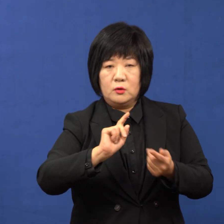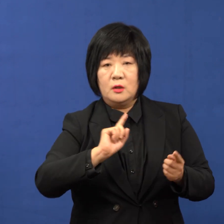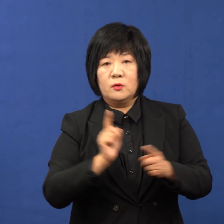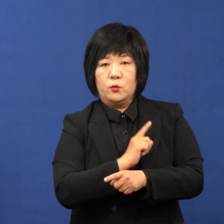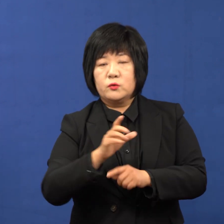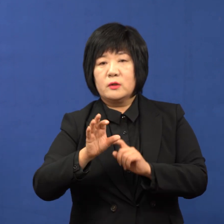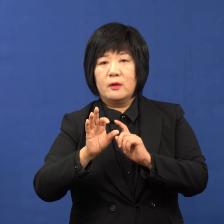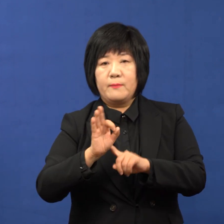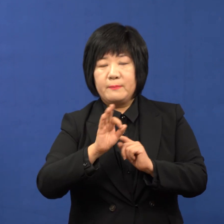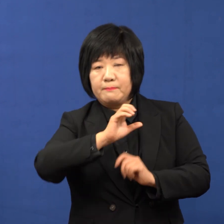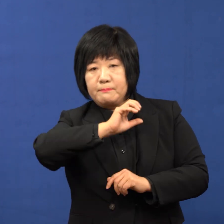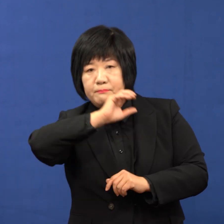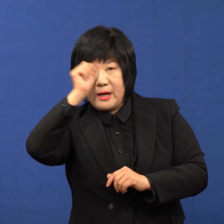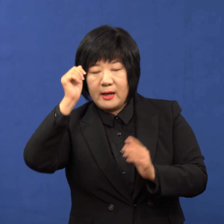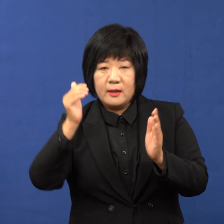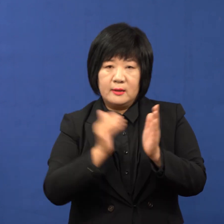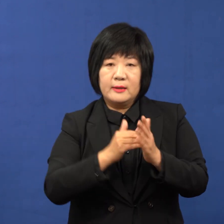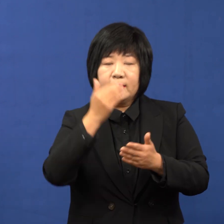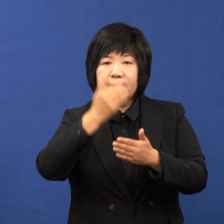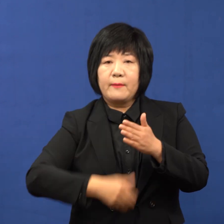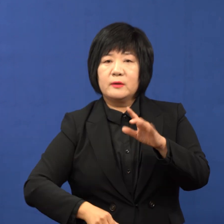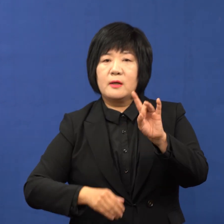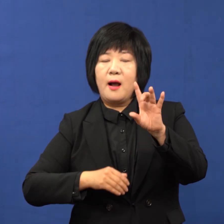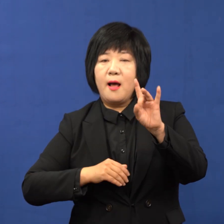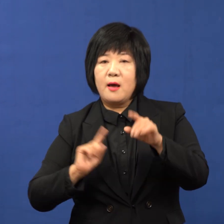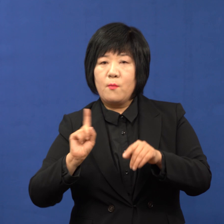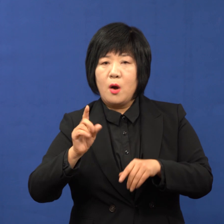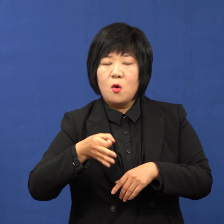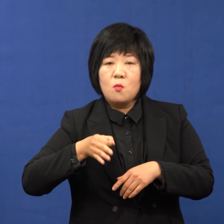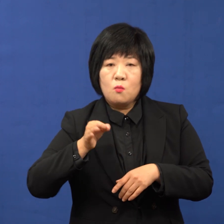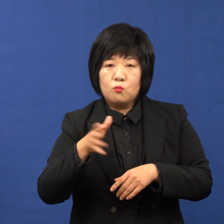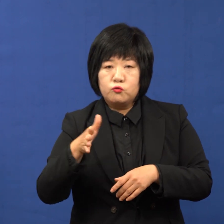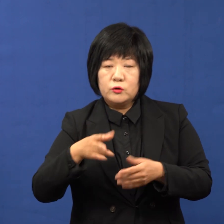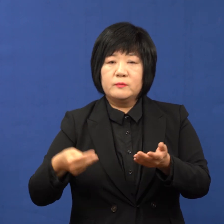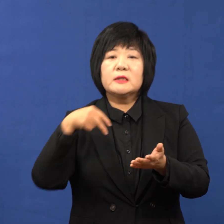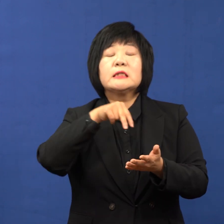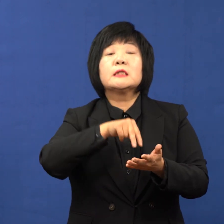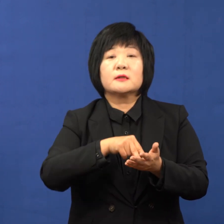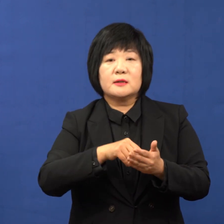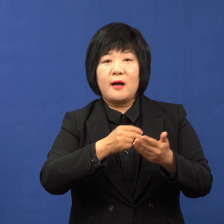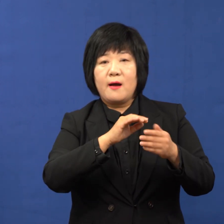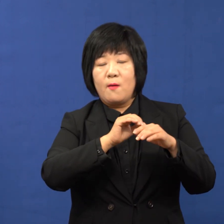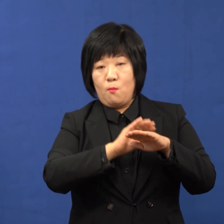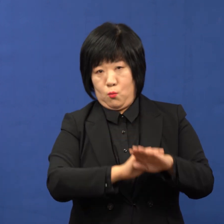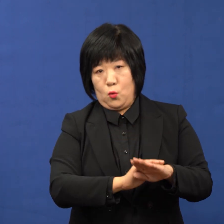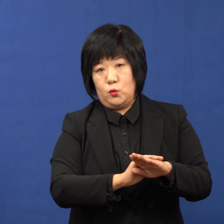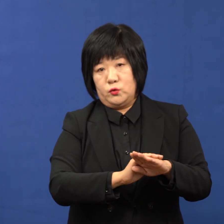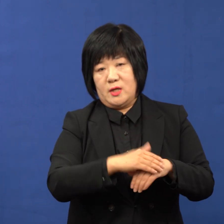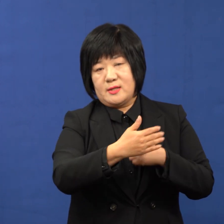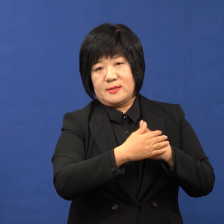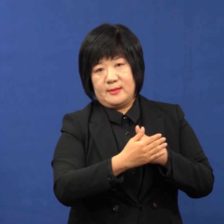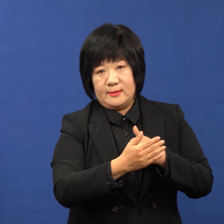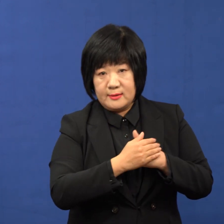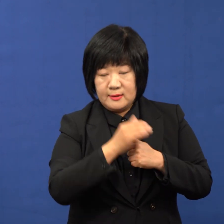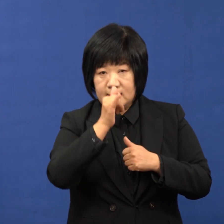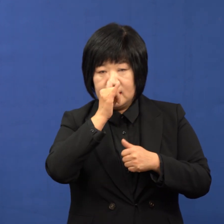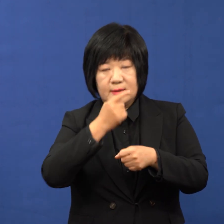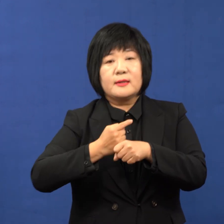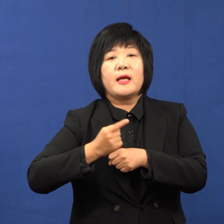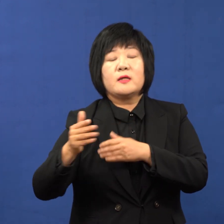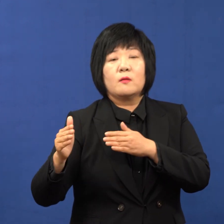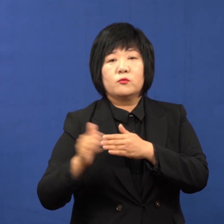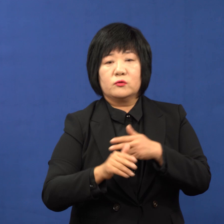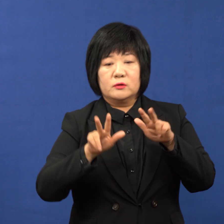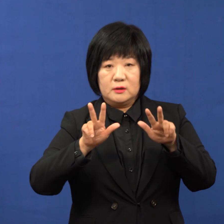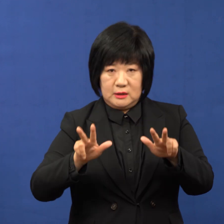성과를 거두었습니다. 남은 게 무임 승차 관련된 손실 보전이죠. 그 부분은 내년도 예산에 반영시킬 수 있도록 저희도 지금부터